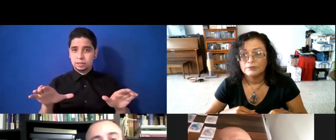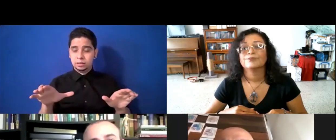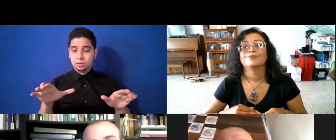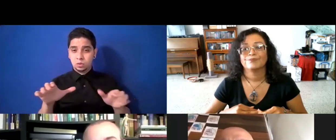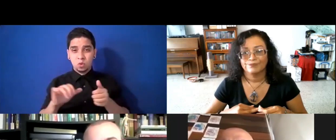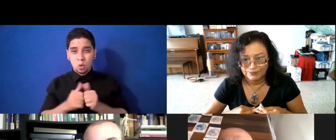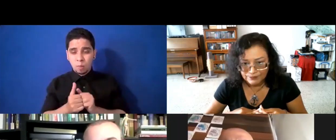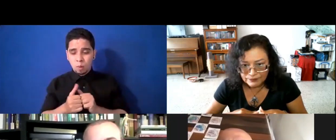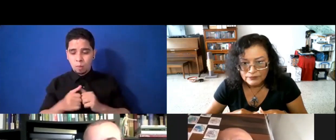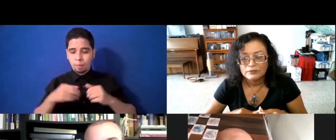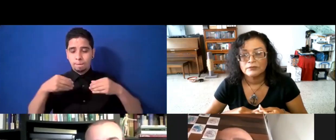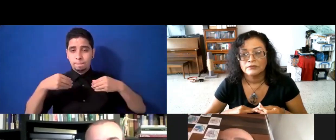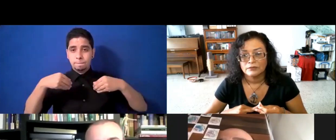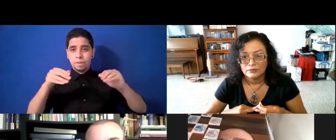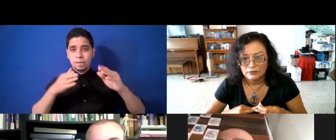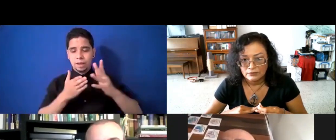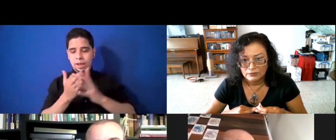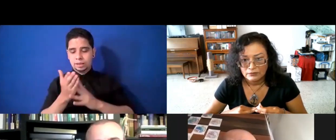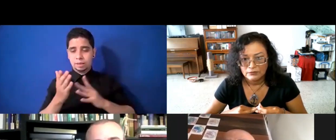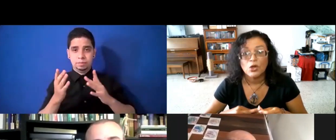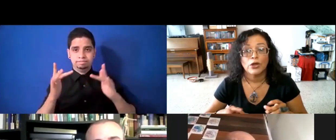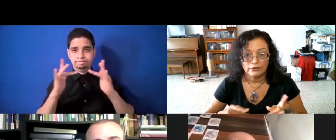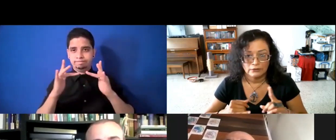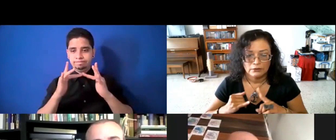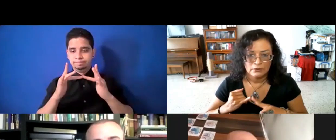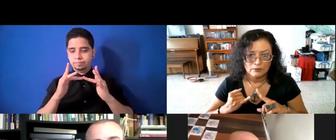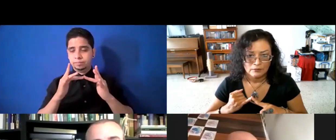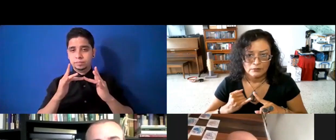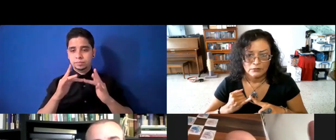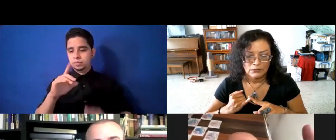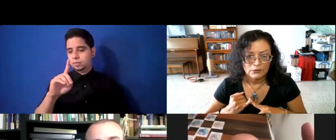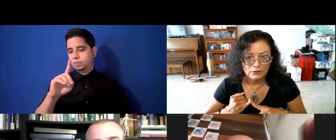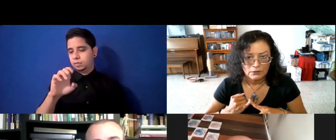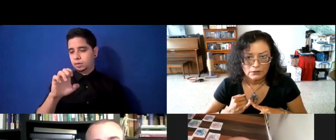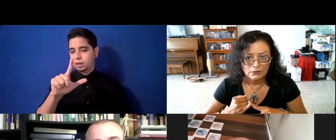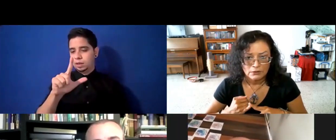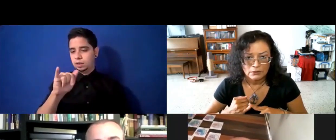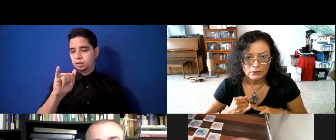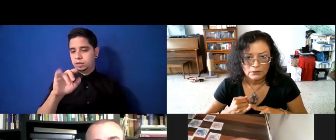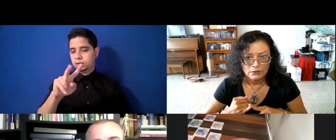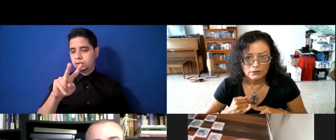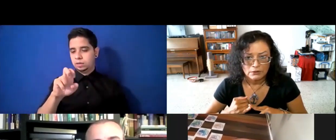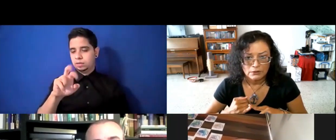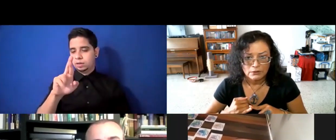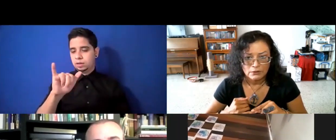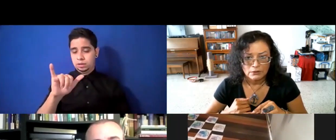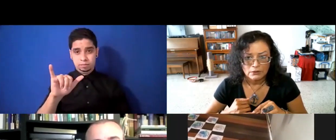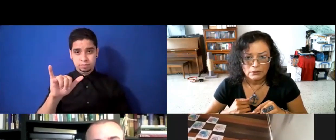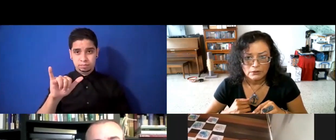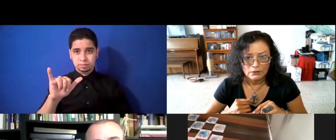Plataformas de delivery, tenemos tres ahora mismo de delivery que no somos nosotros. Por